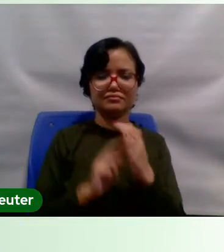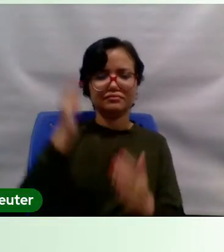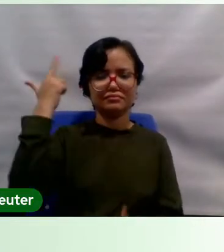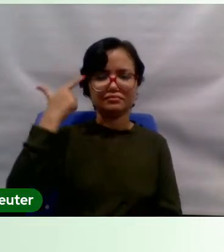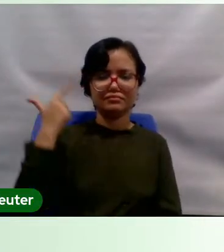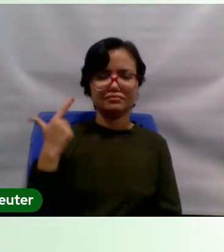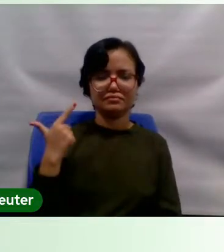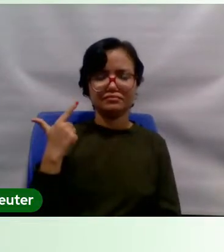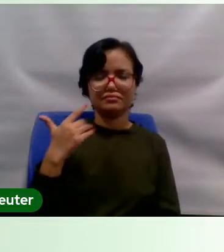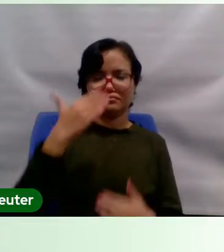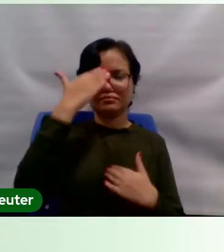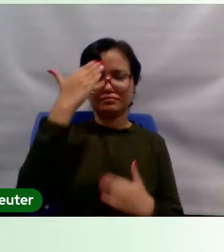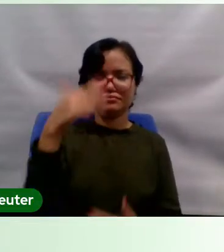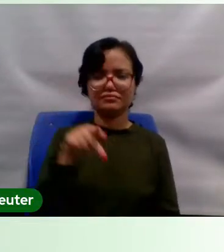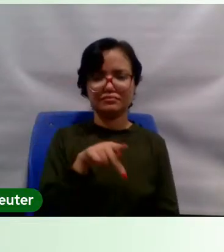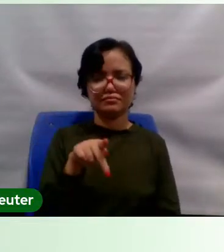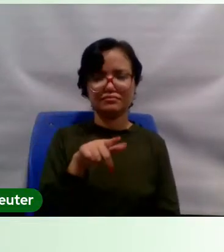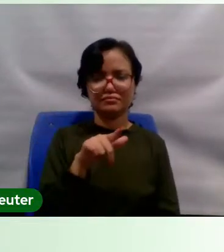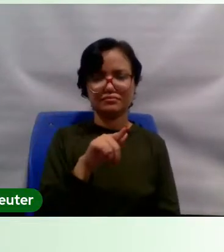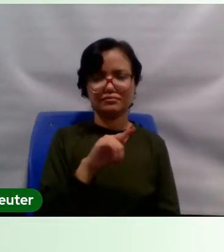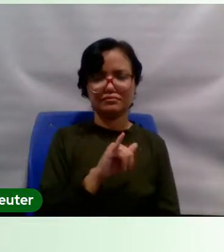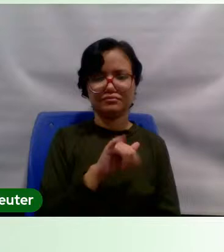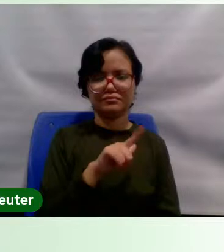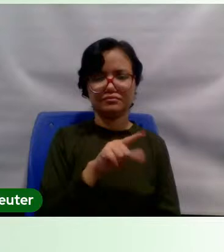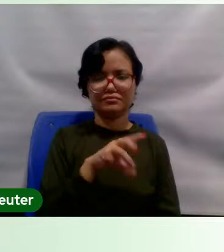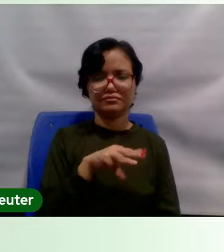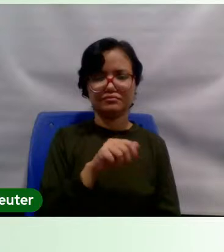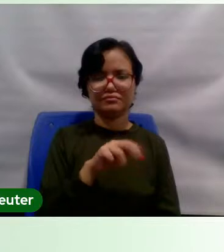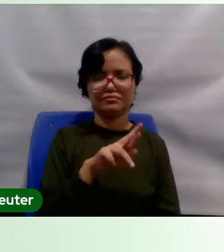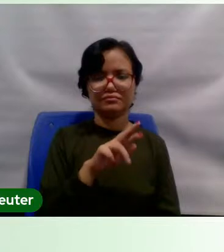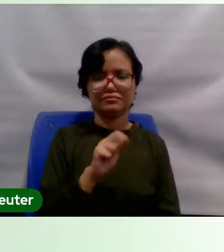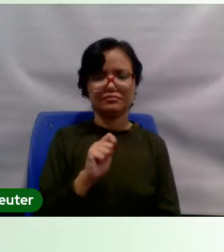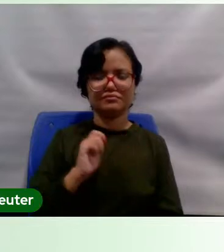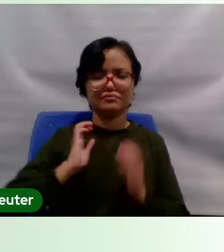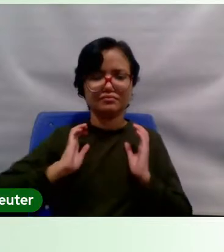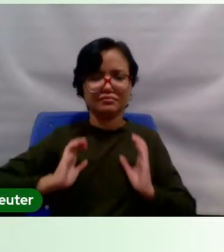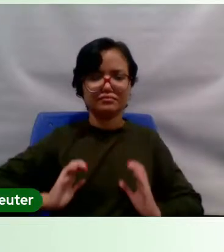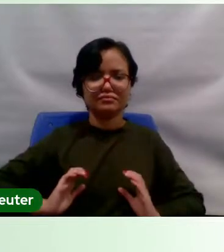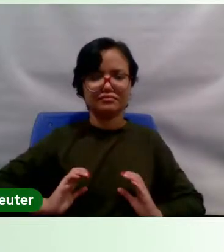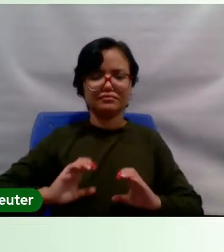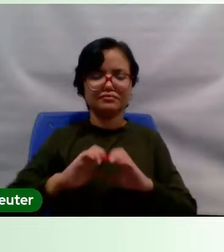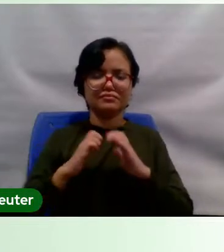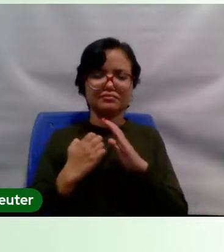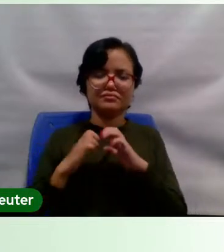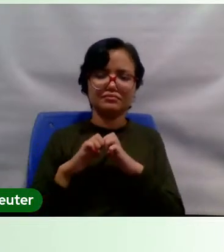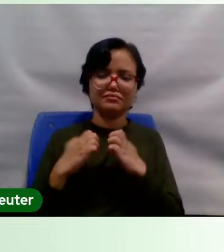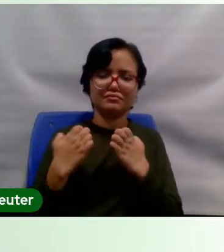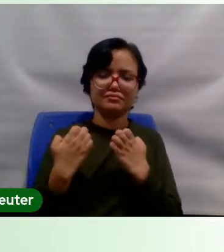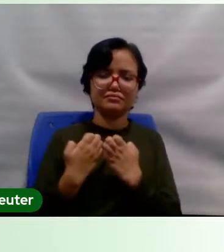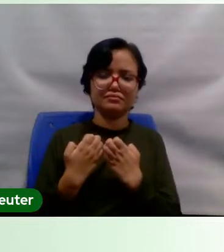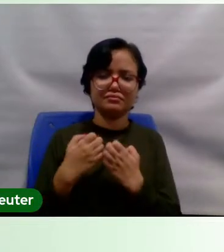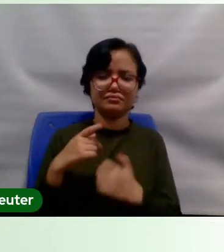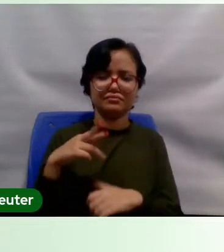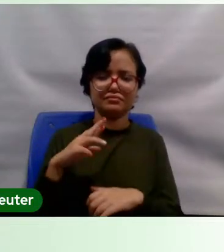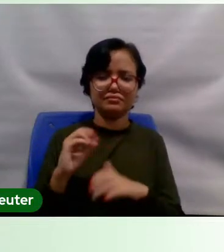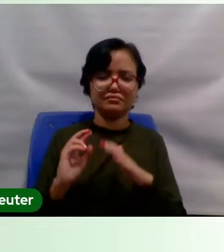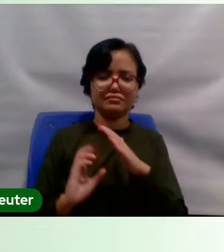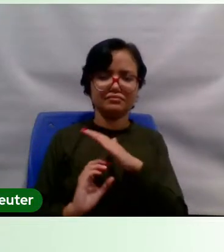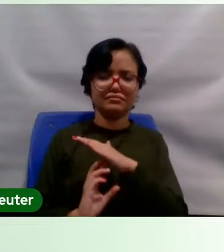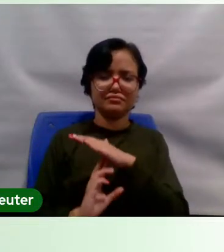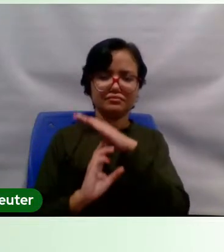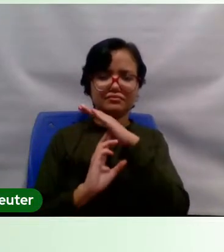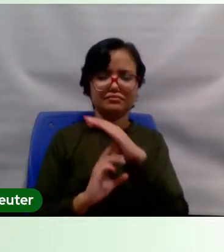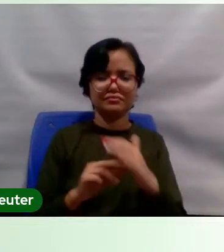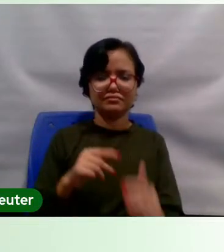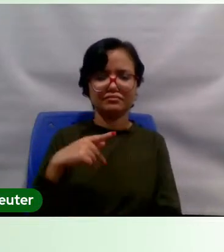Agradecer muito a professora Gilmara Lima, que é quem coordena esse evento, como pró-reitora professora da PROPIT,